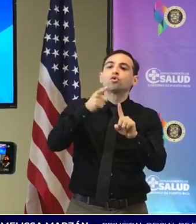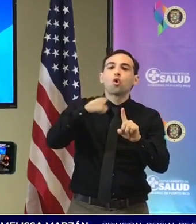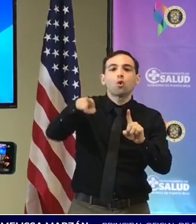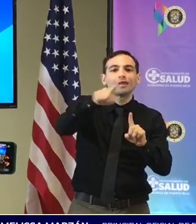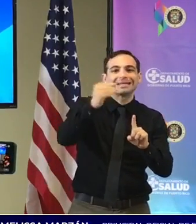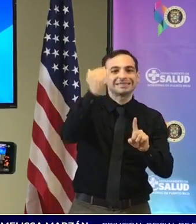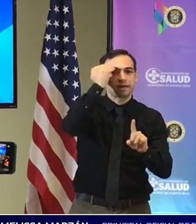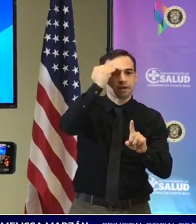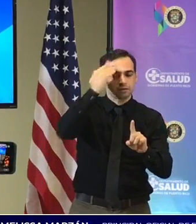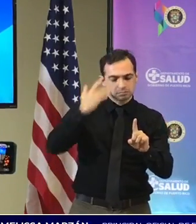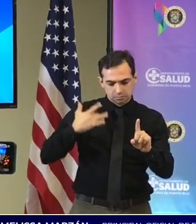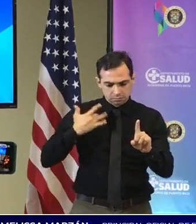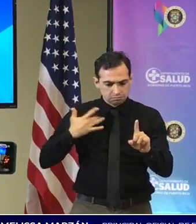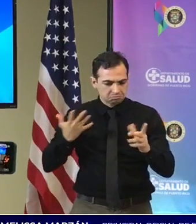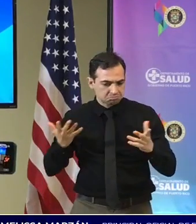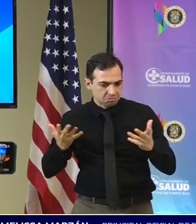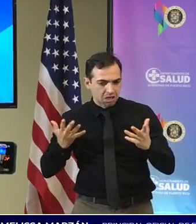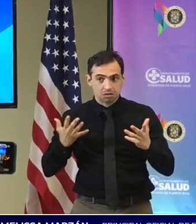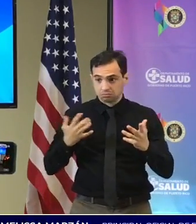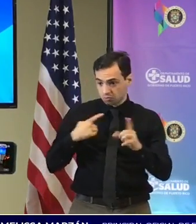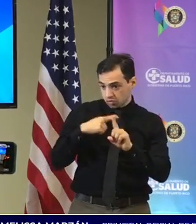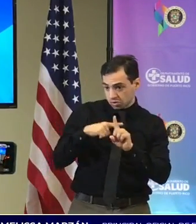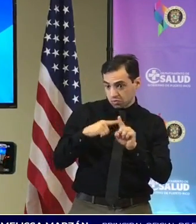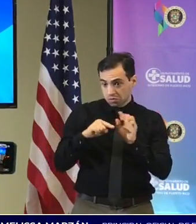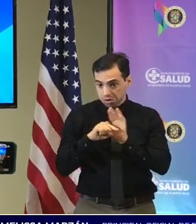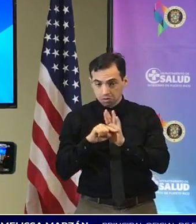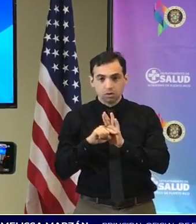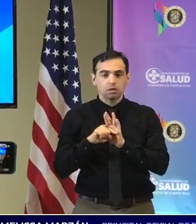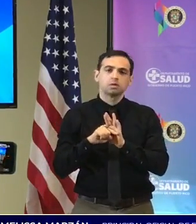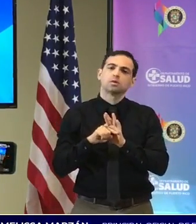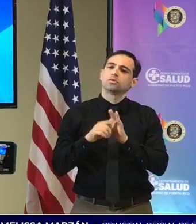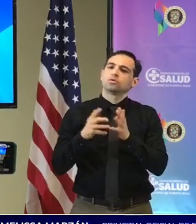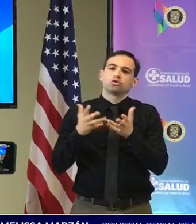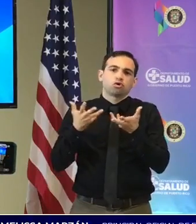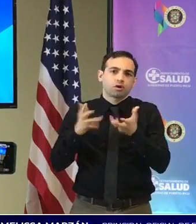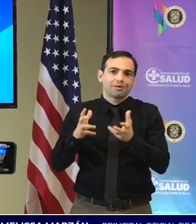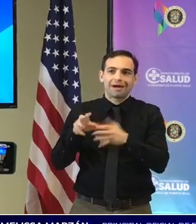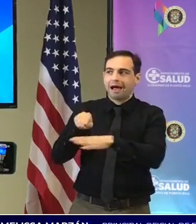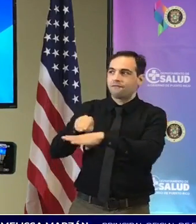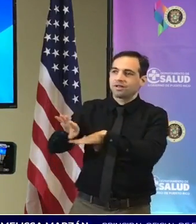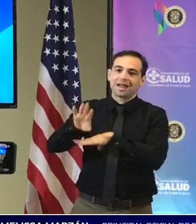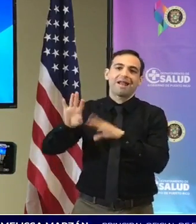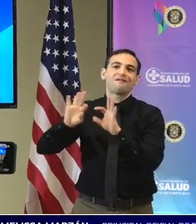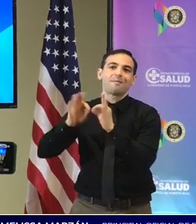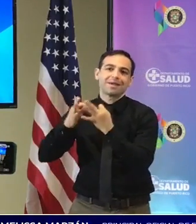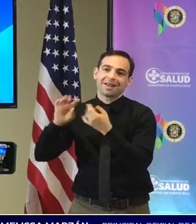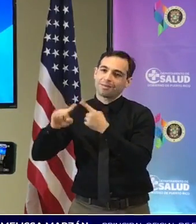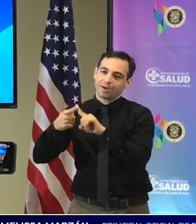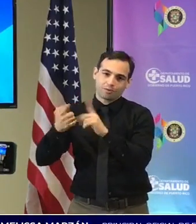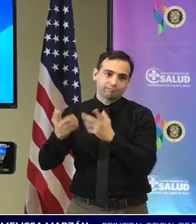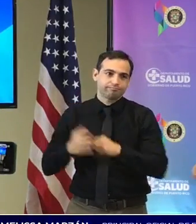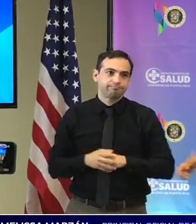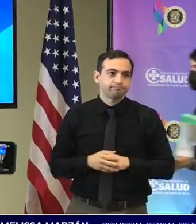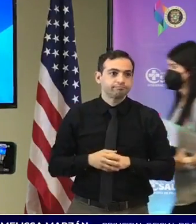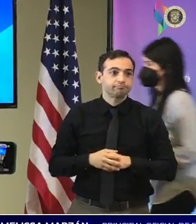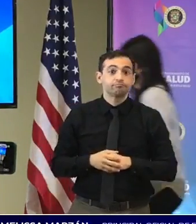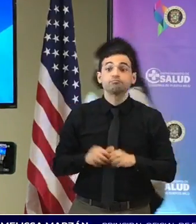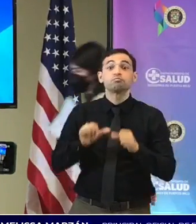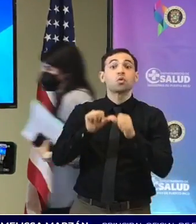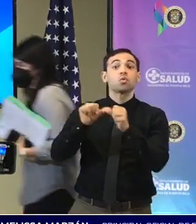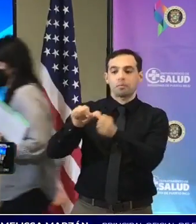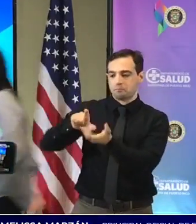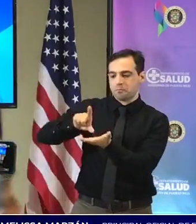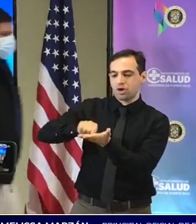evite exponer a otras personas que son su familia y sus amigos la mayor parte del tiempo continuamos con vos yo tengo dos